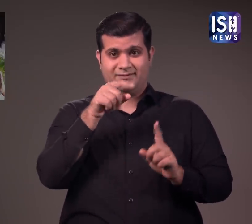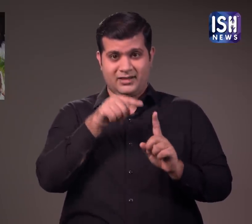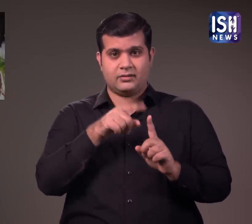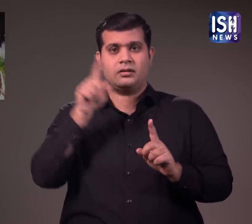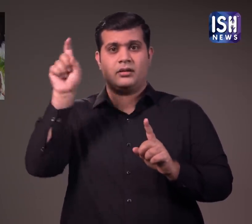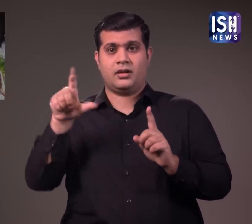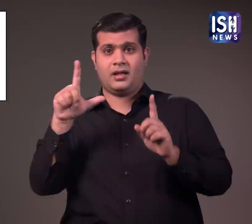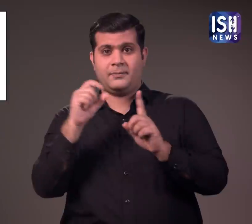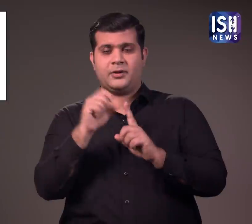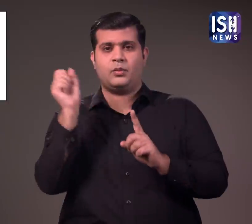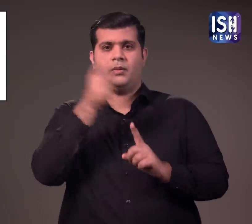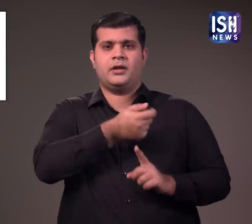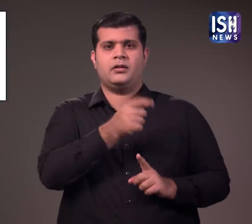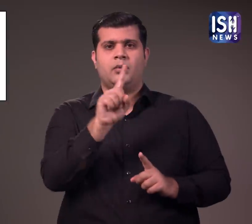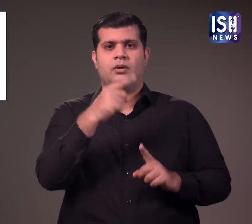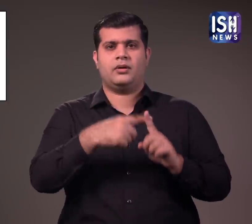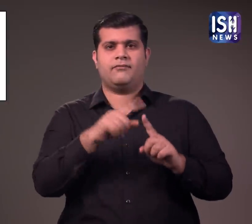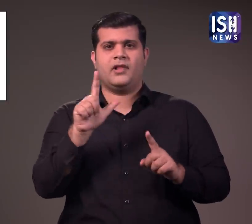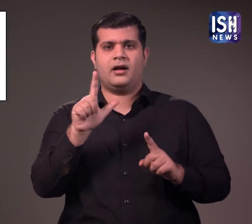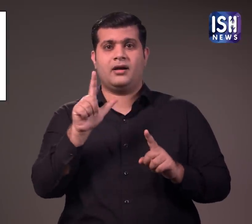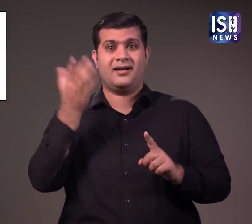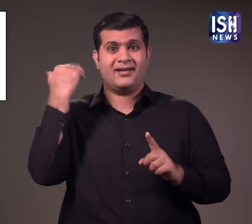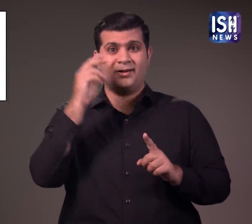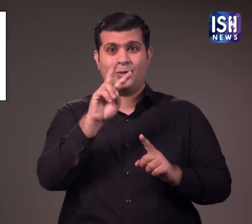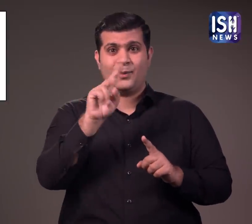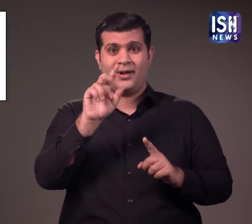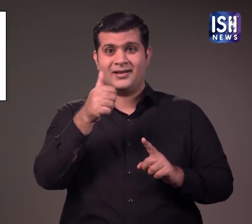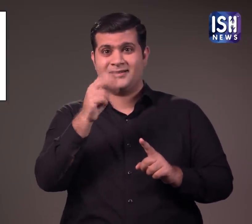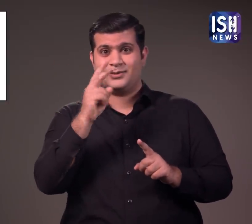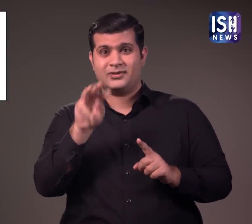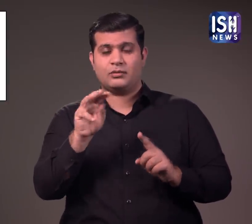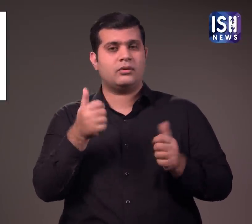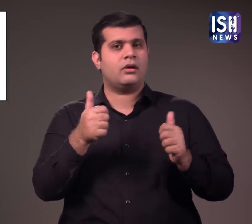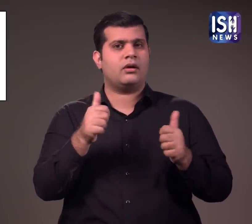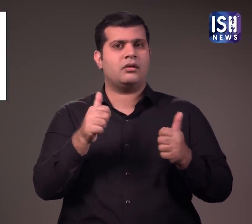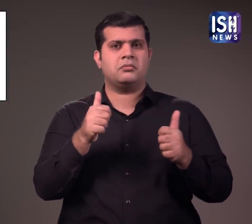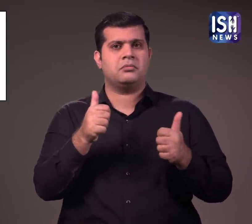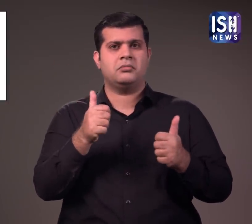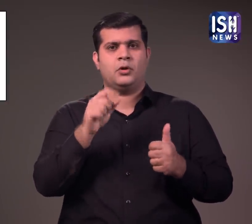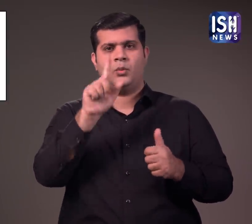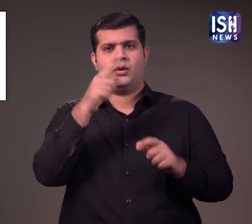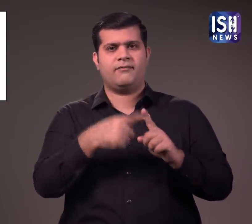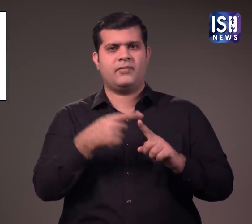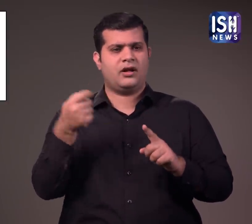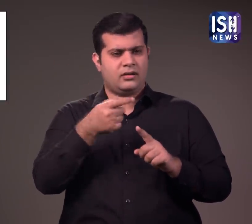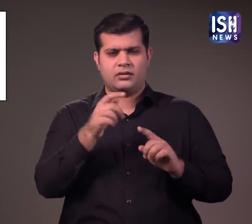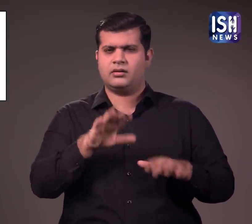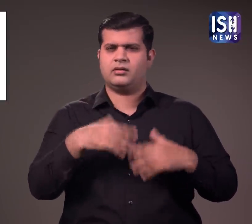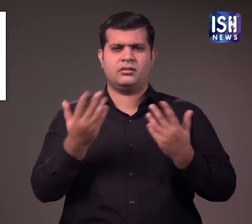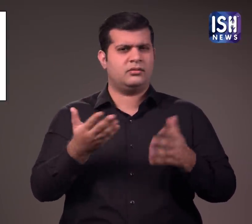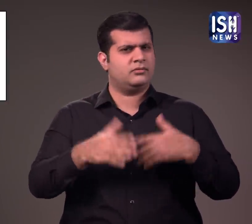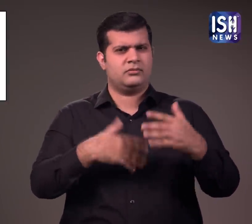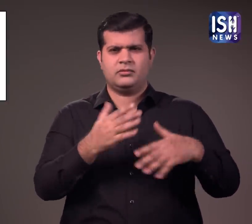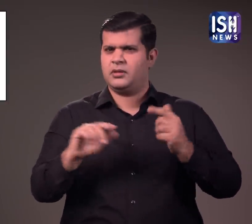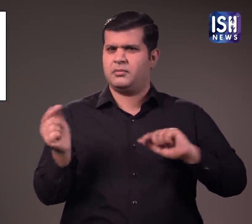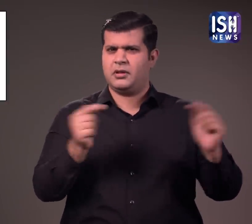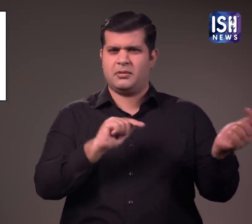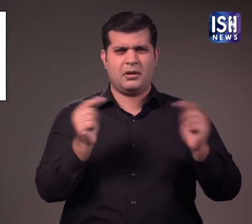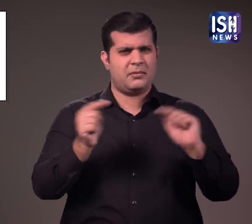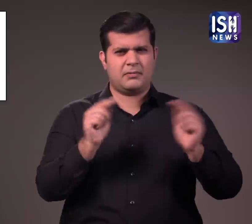कि लियांडर पेज रिया द्वारा मांगे गए दो लाग बासट हजार रुपए के बदले, देड़ लाग प्रती महा का बुक्तान कर रहे थे बेटी ठीक